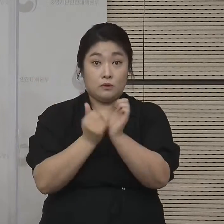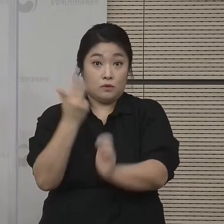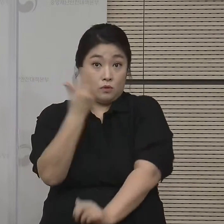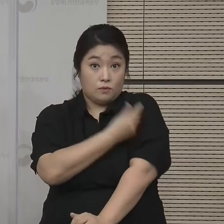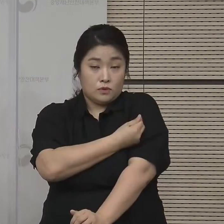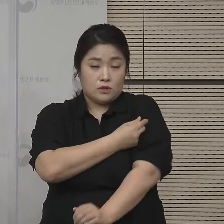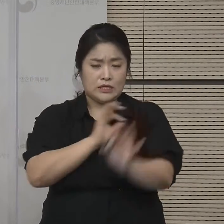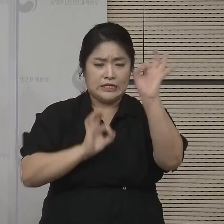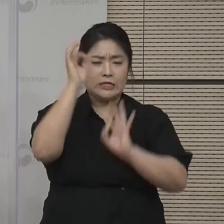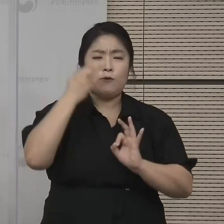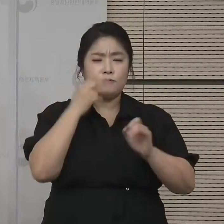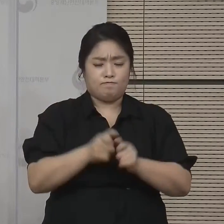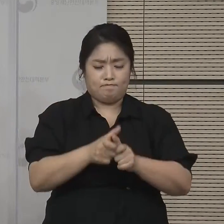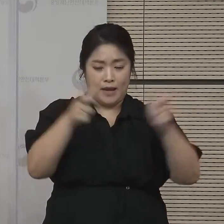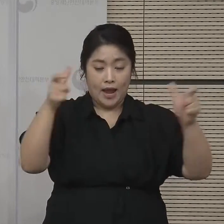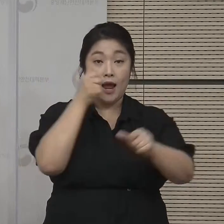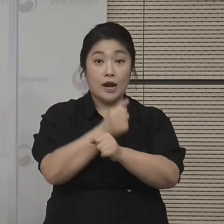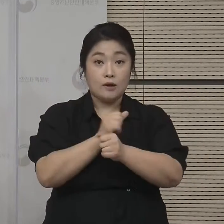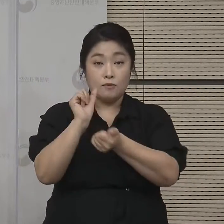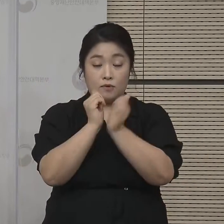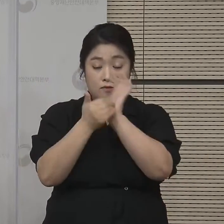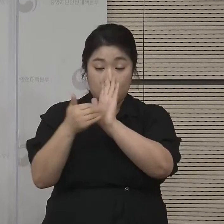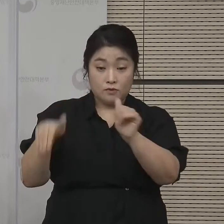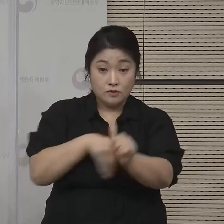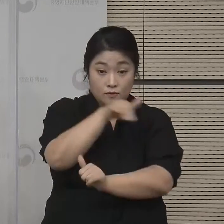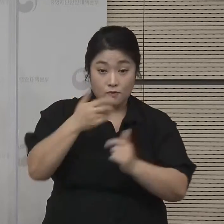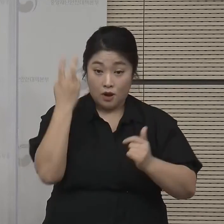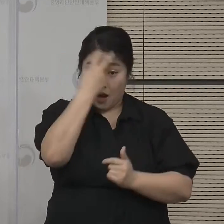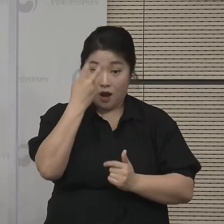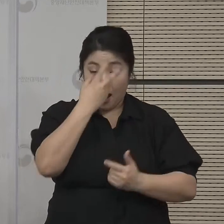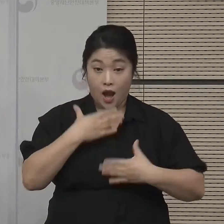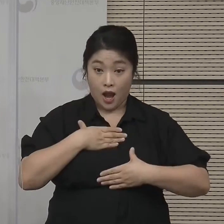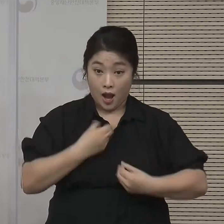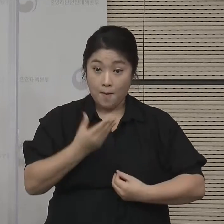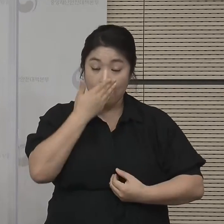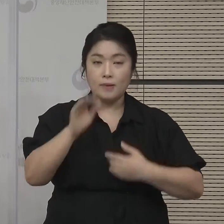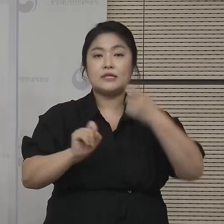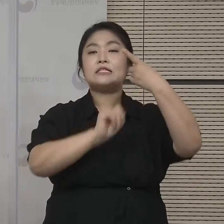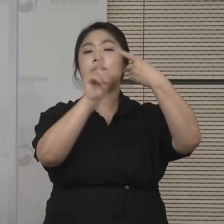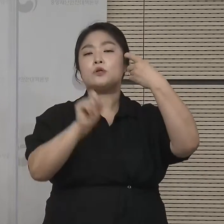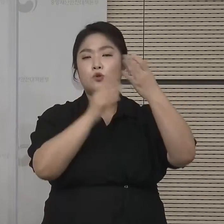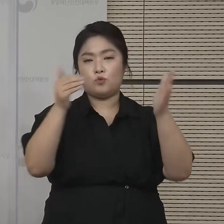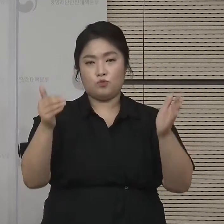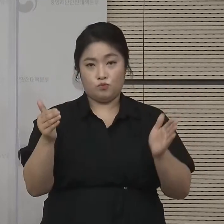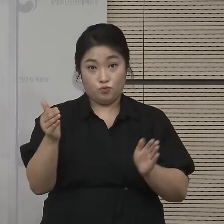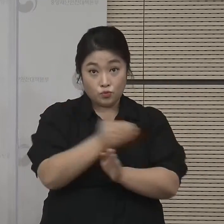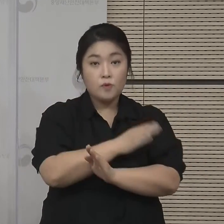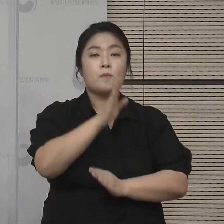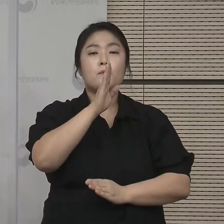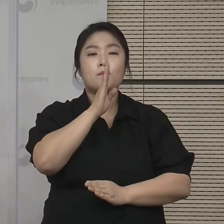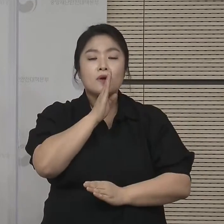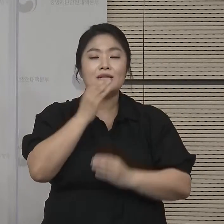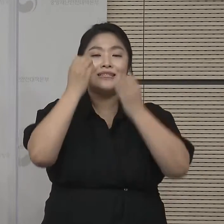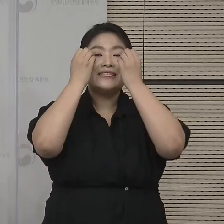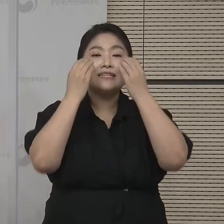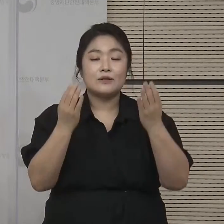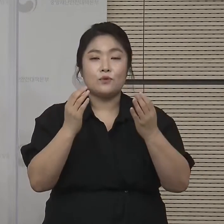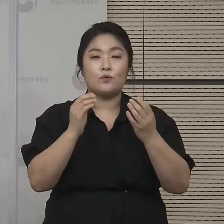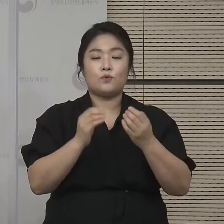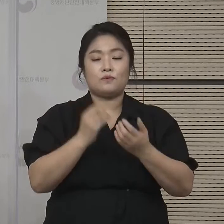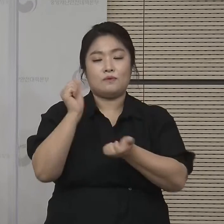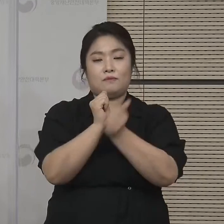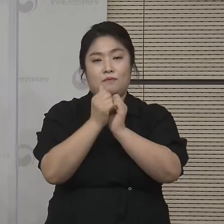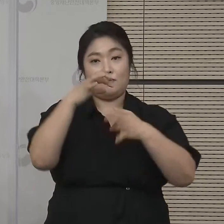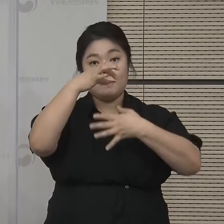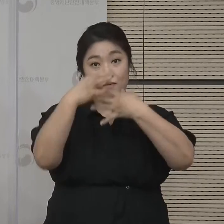차질 없이 확대되고 방역사항을 안정적으로 관리할 수 있다면 11월부터의 본격적인 새로운 방역체결 전환이